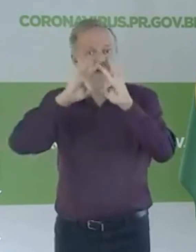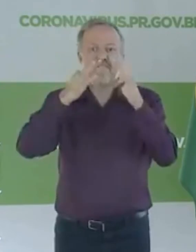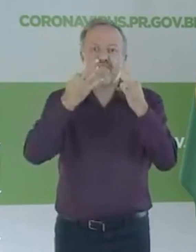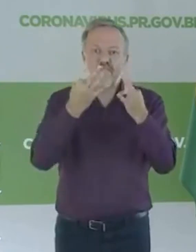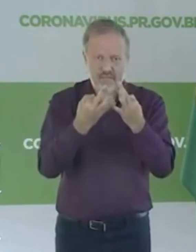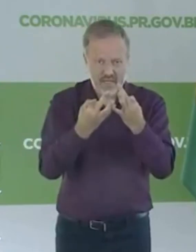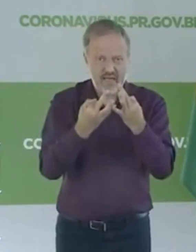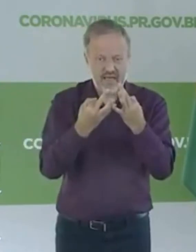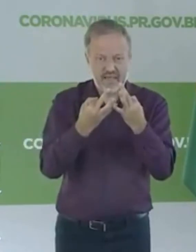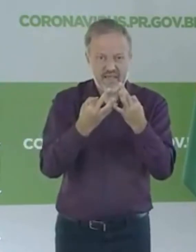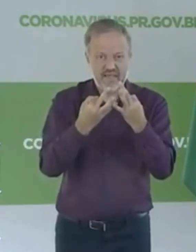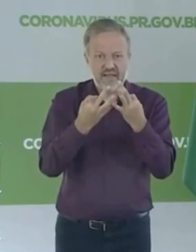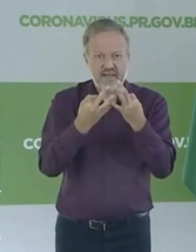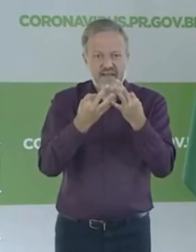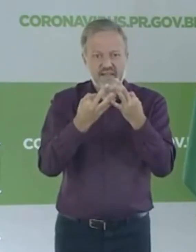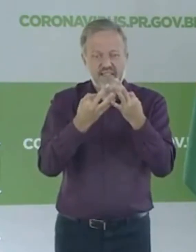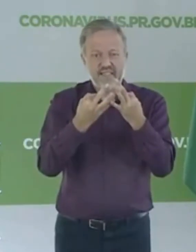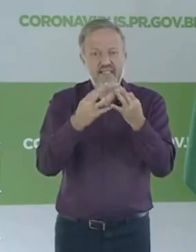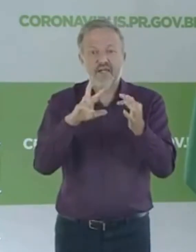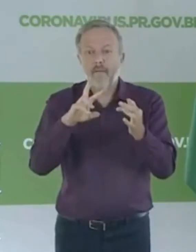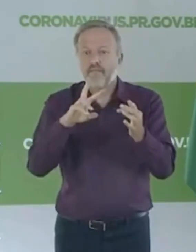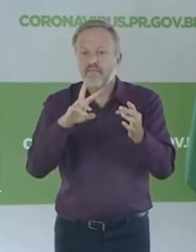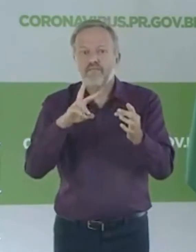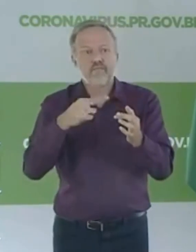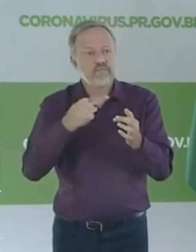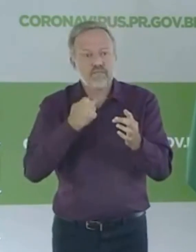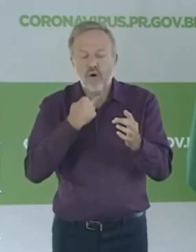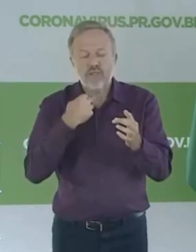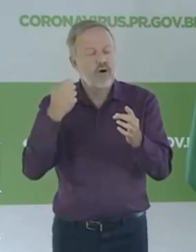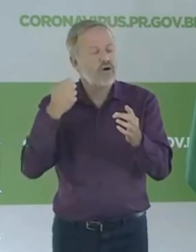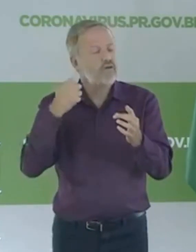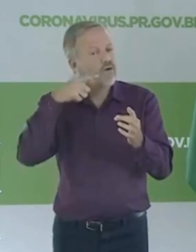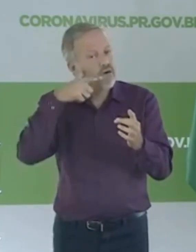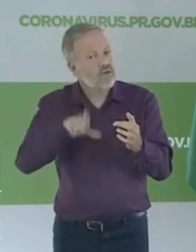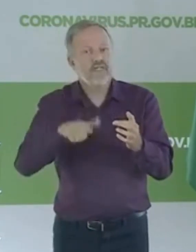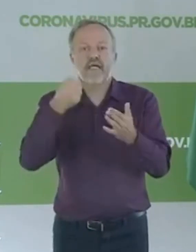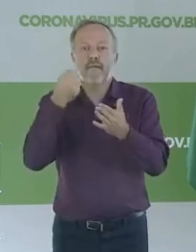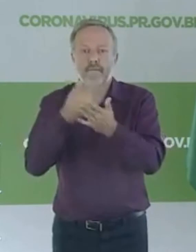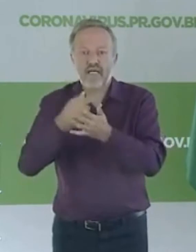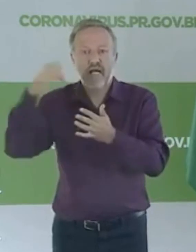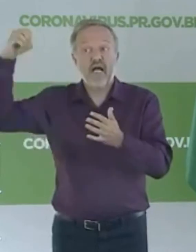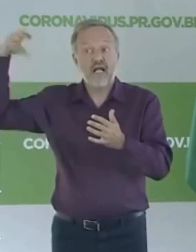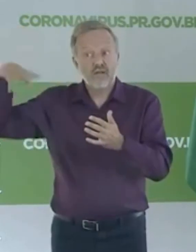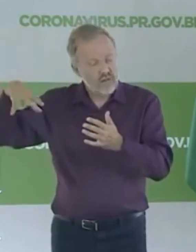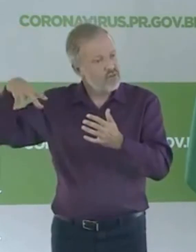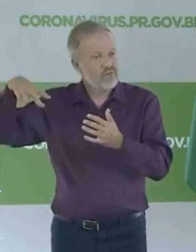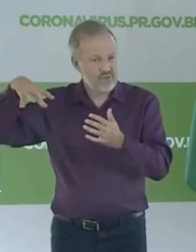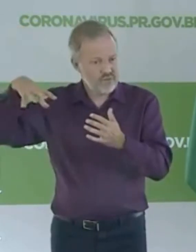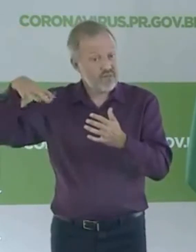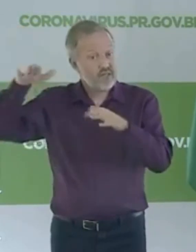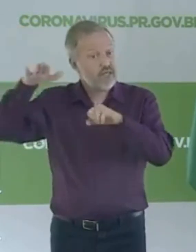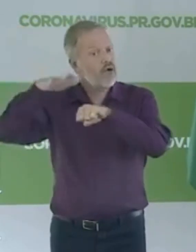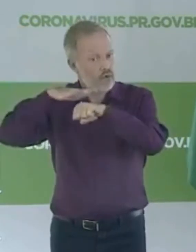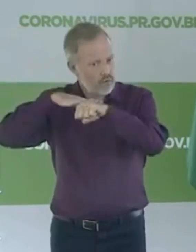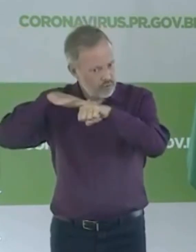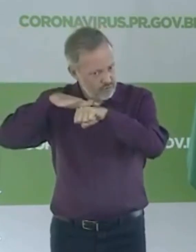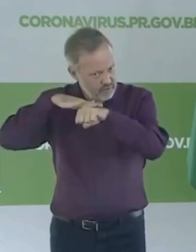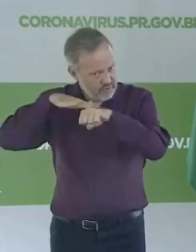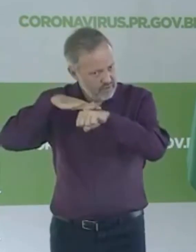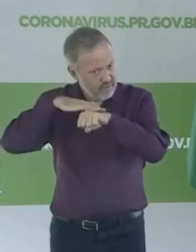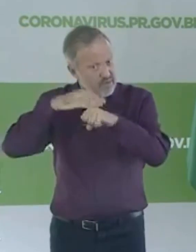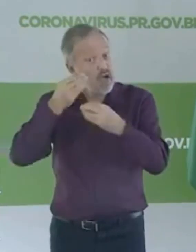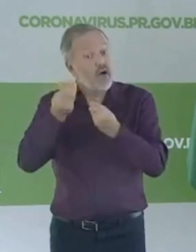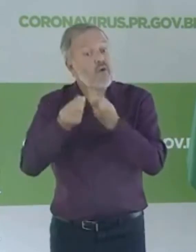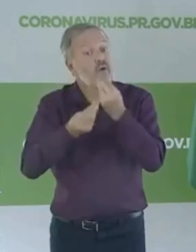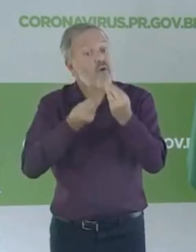52 mil famílias vão fazer parte desse programa e com a Sanepar da mesma forma que aquelas famílias que fazem parte